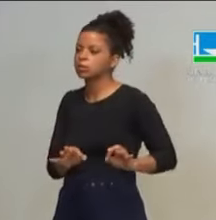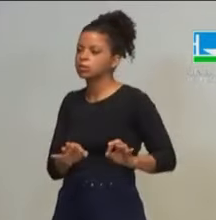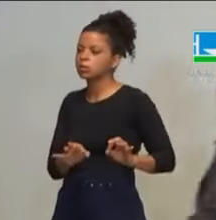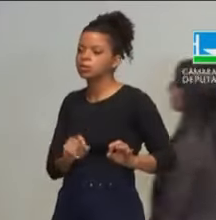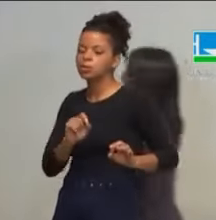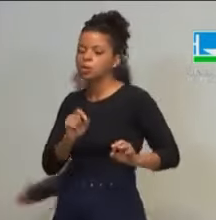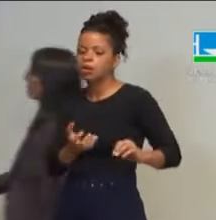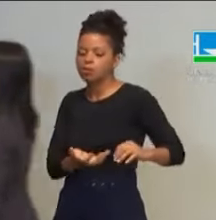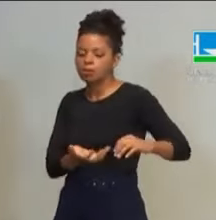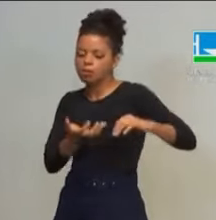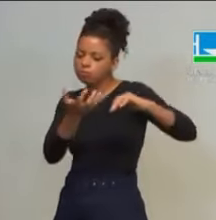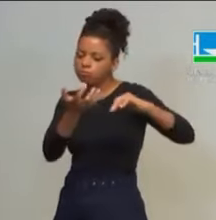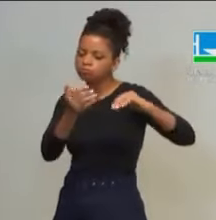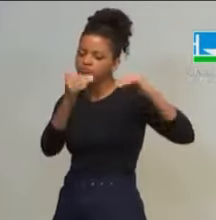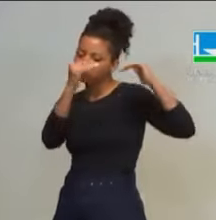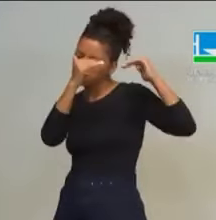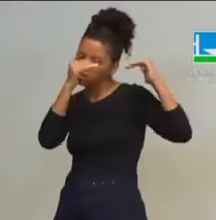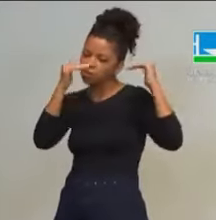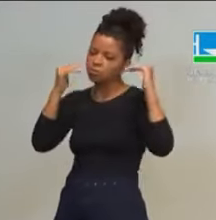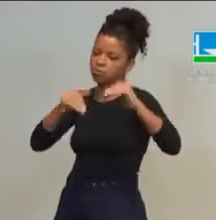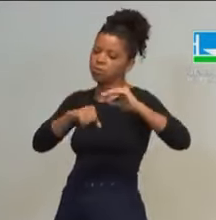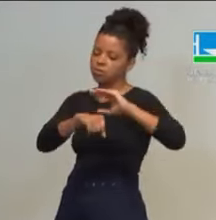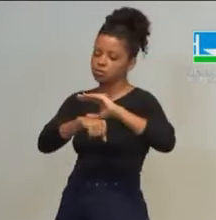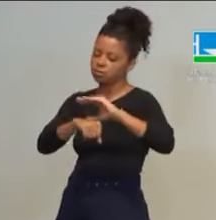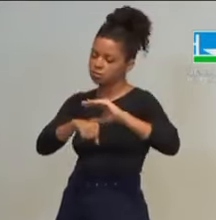brasileiro os obedece, os cultiva e os respeita.